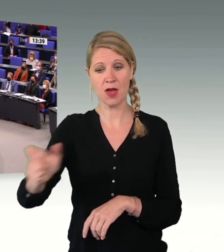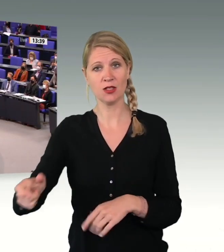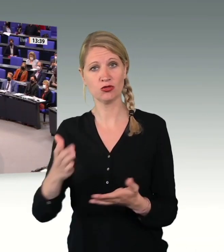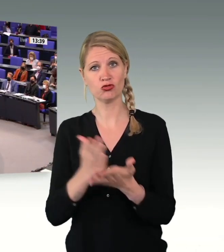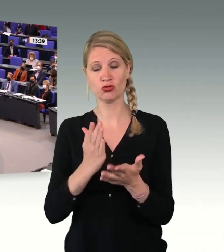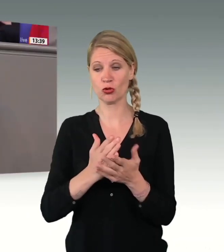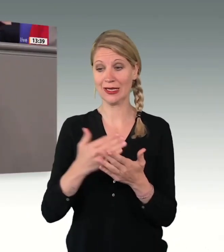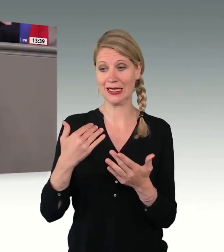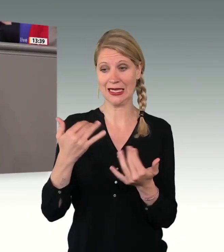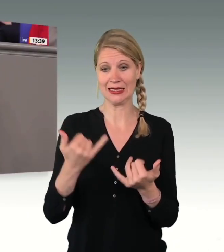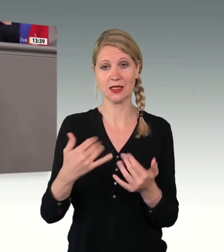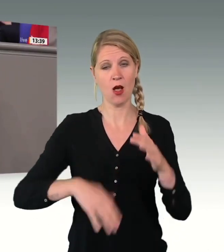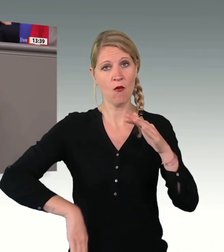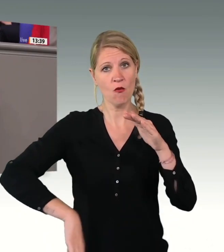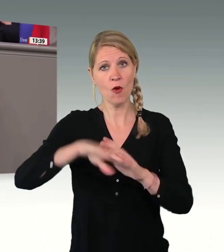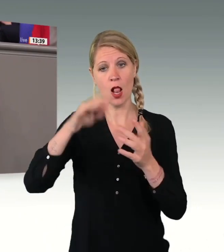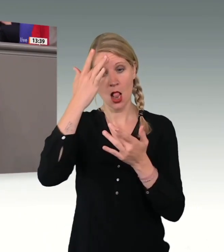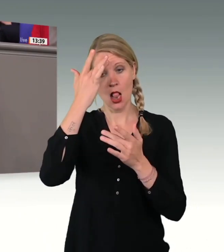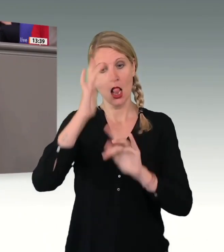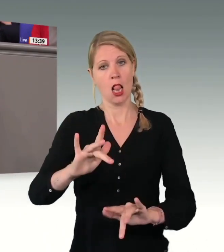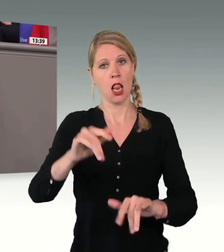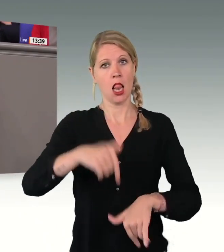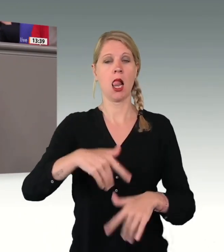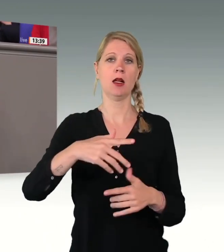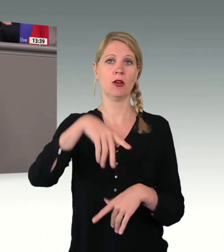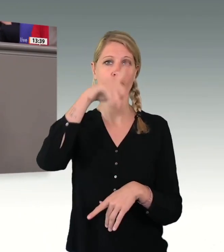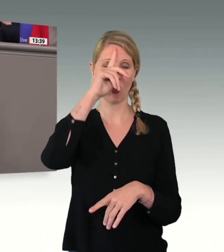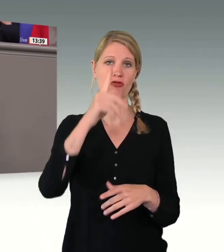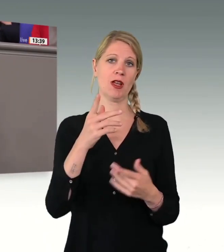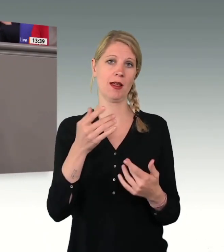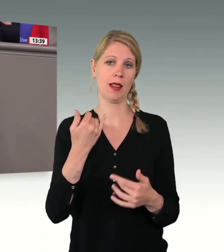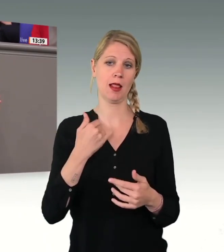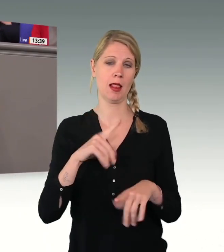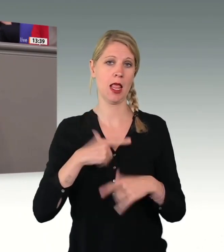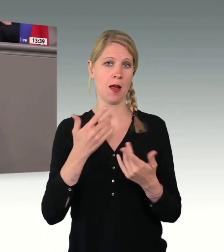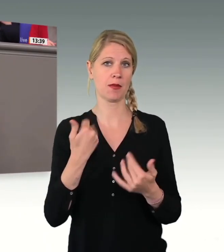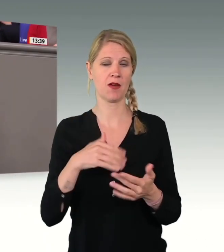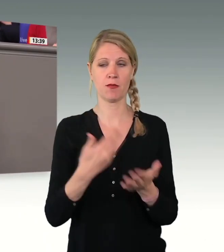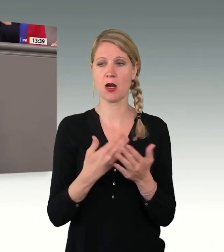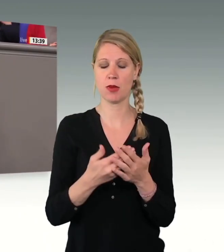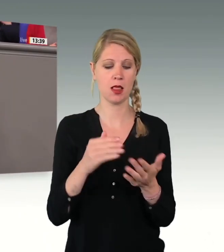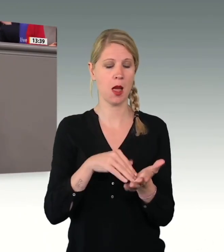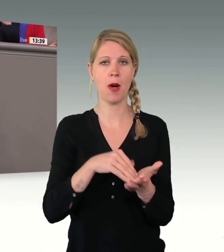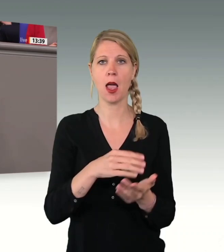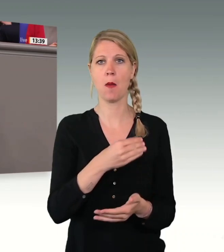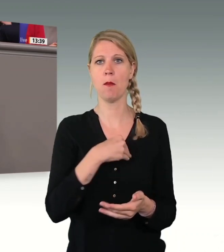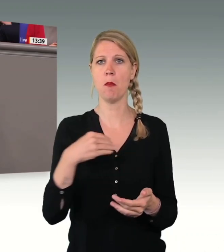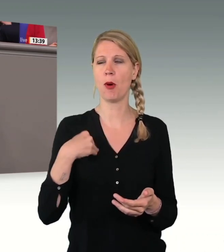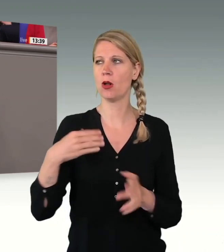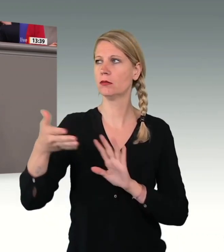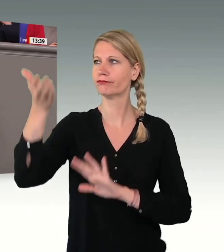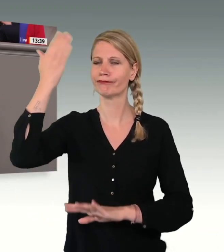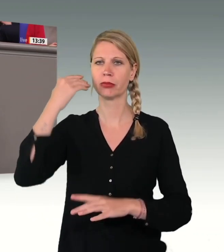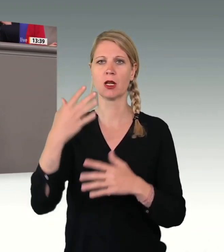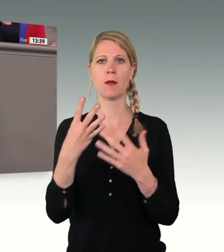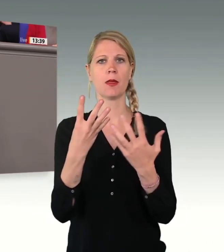legal in Deutschland, aber eben mit einem anderen Aufenthaltszweck. Darunter können zum Beispiel Polinnen sein, die in den 90er Jahren